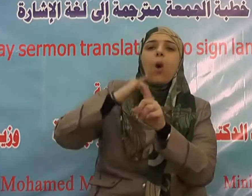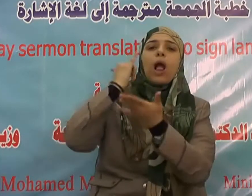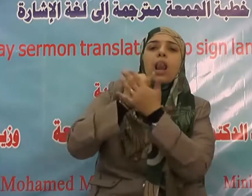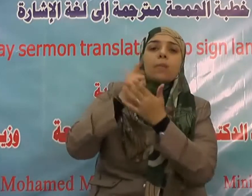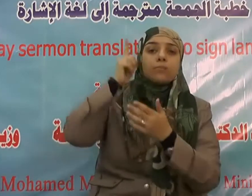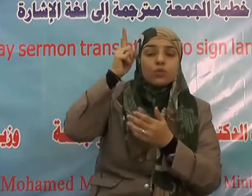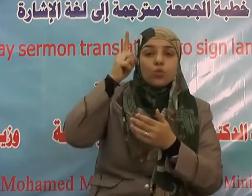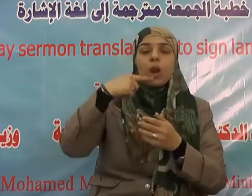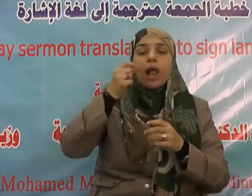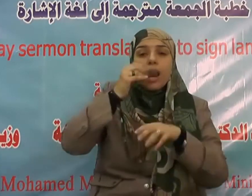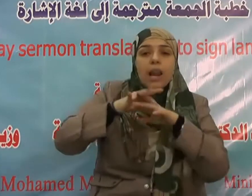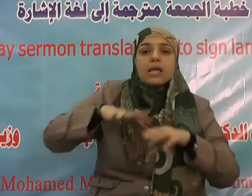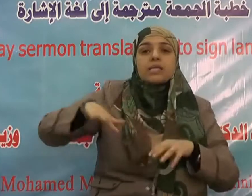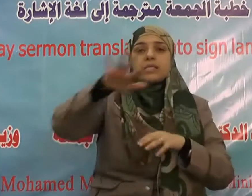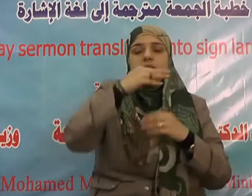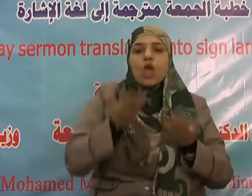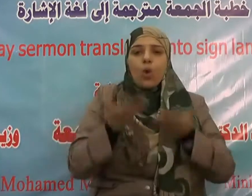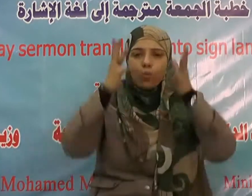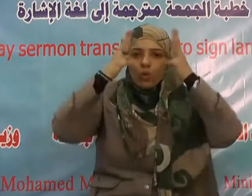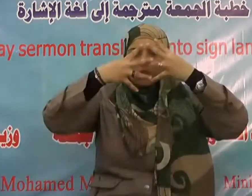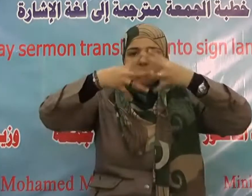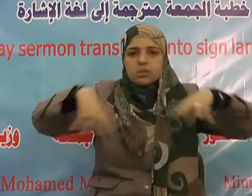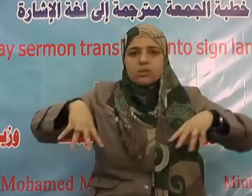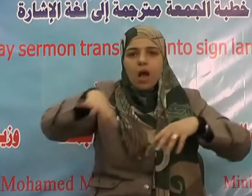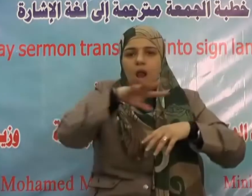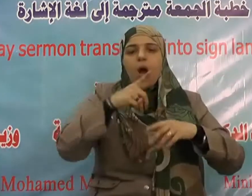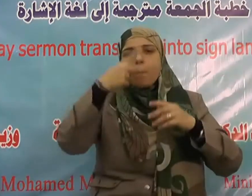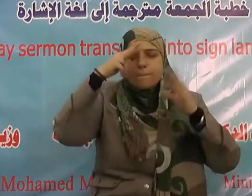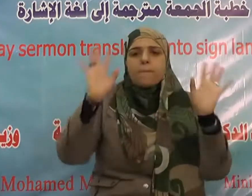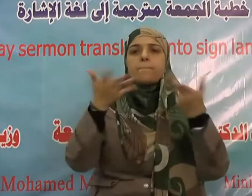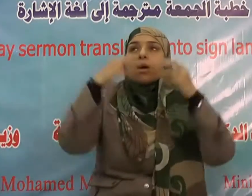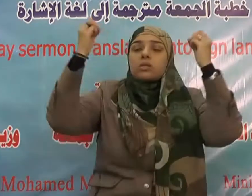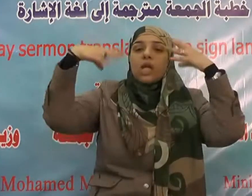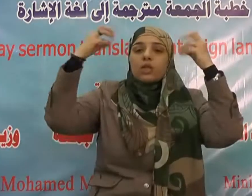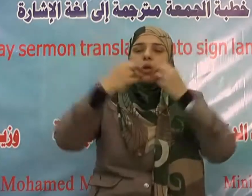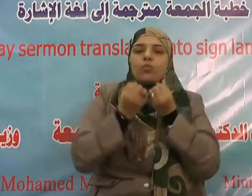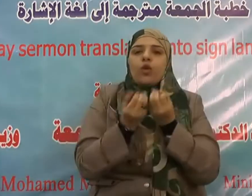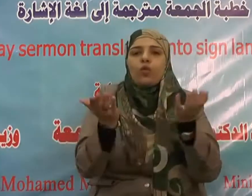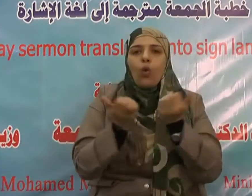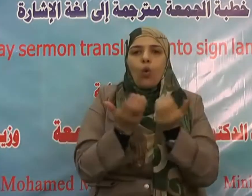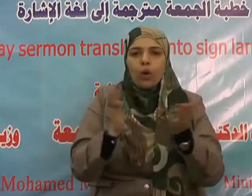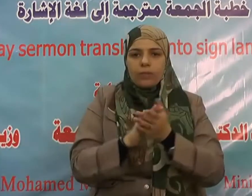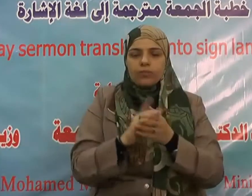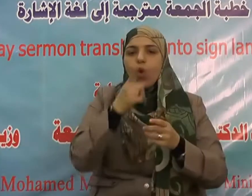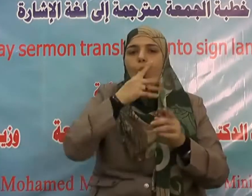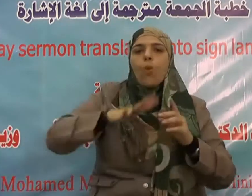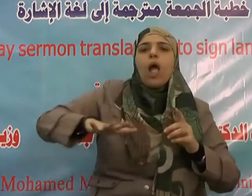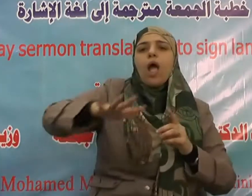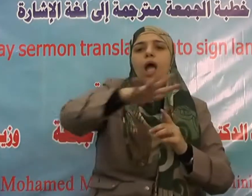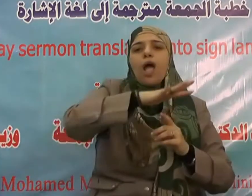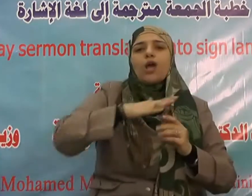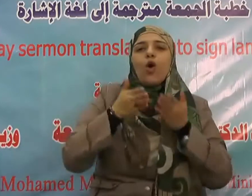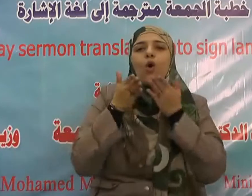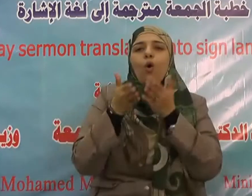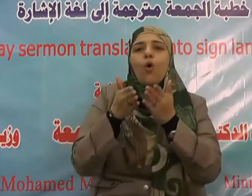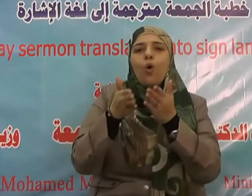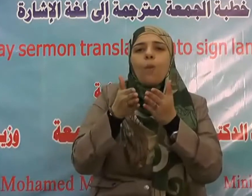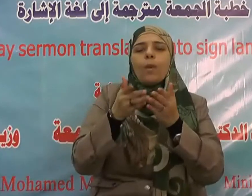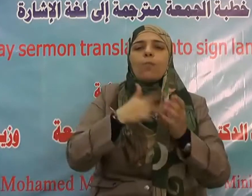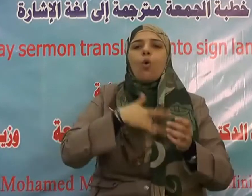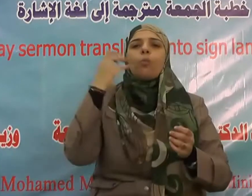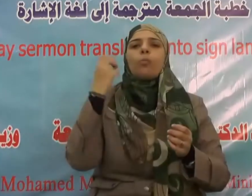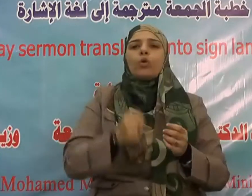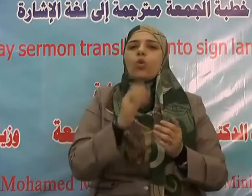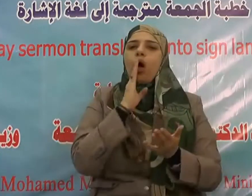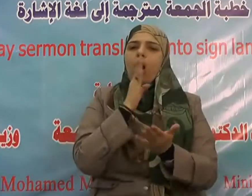يورث سلامة الصدر قال تعالى لولا إذ سمعتموه